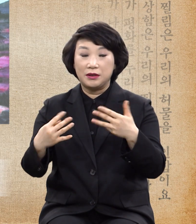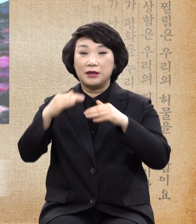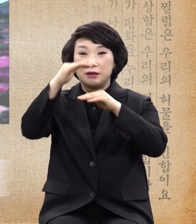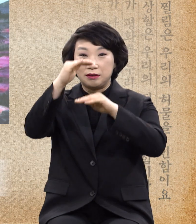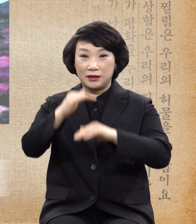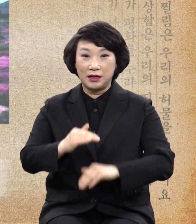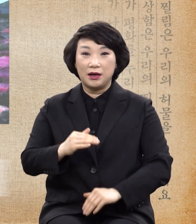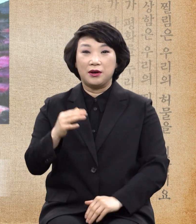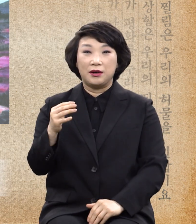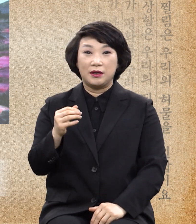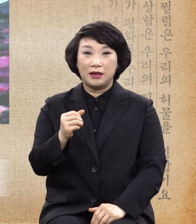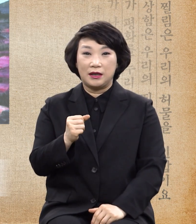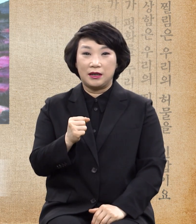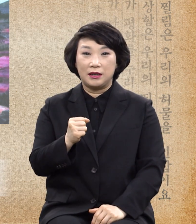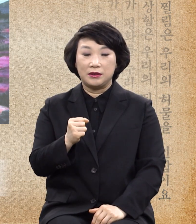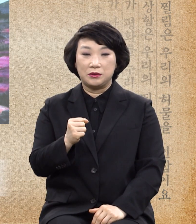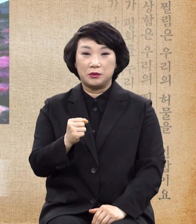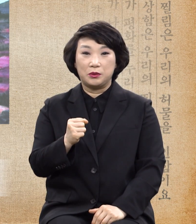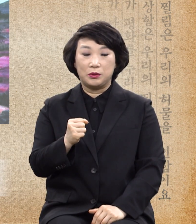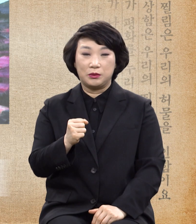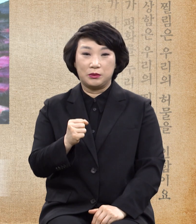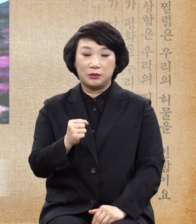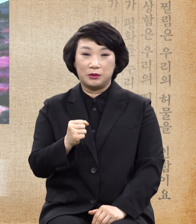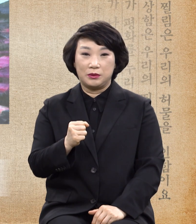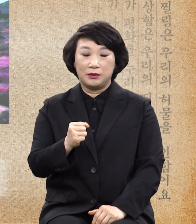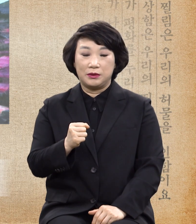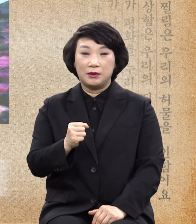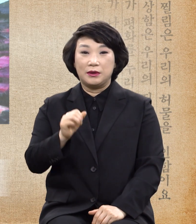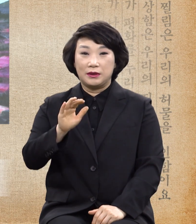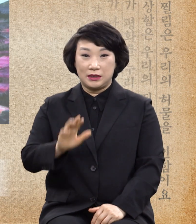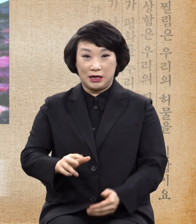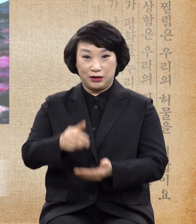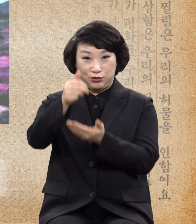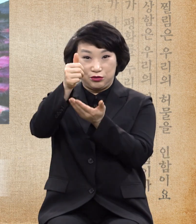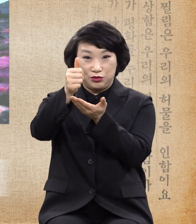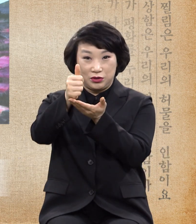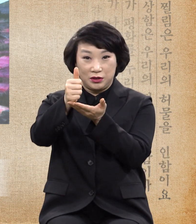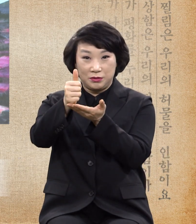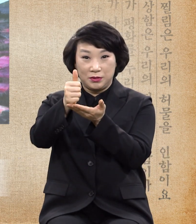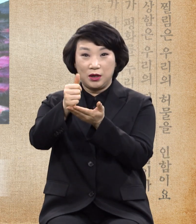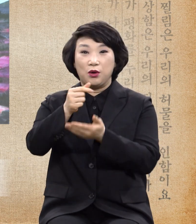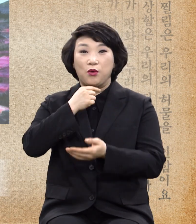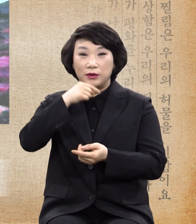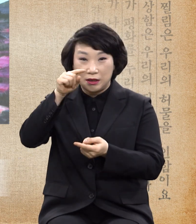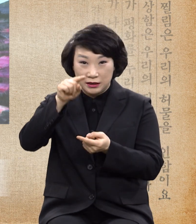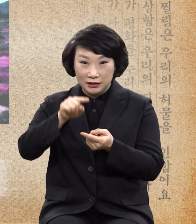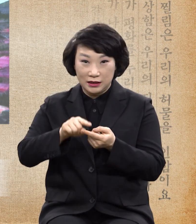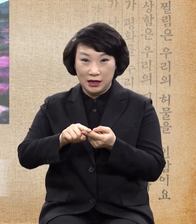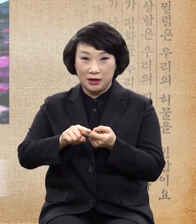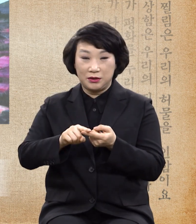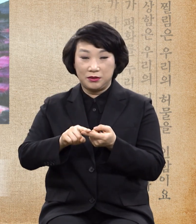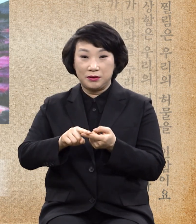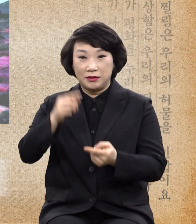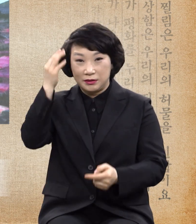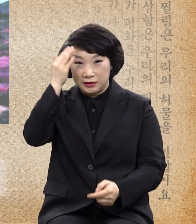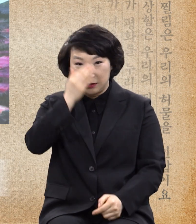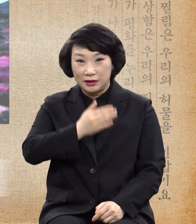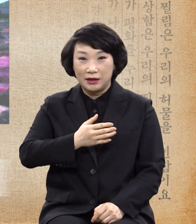본문의 말씀을 중심으로 주님의 소원대로 깨끗함을